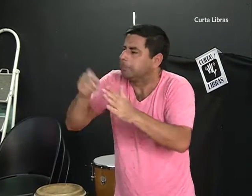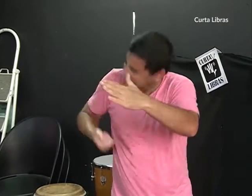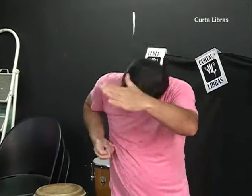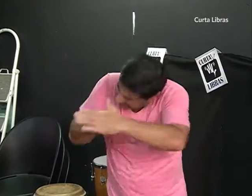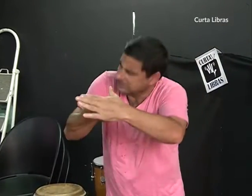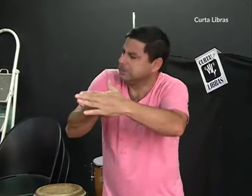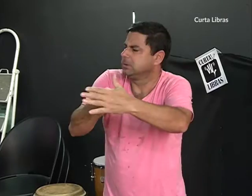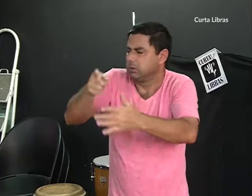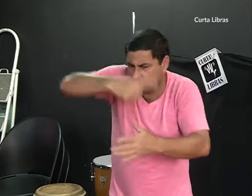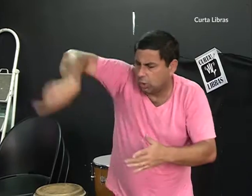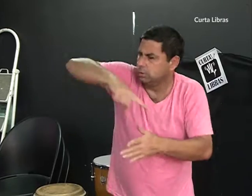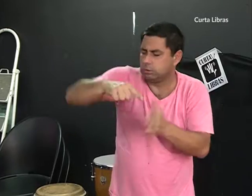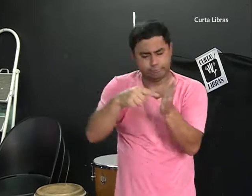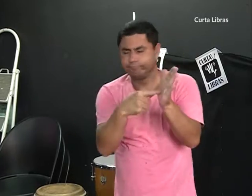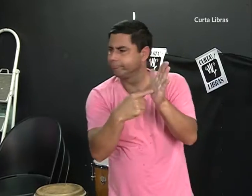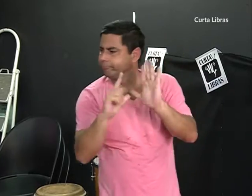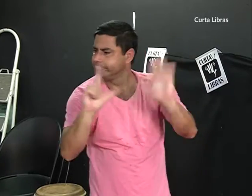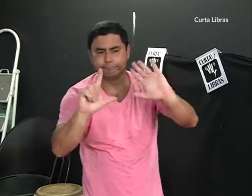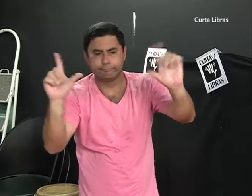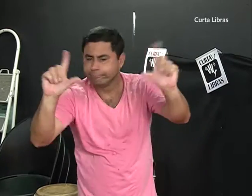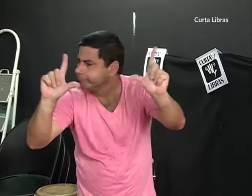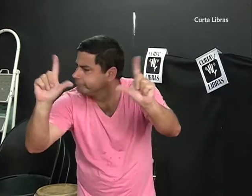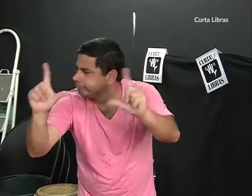Estar num programa como Curta Libras é um começo.